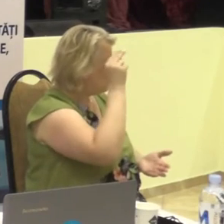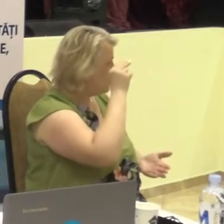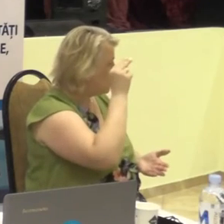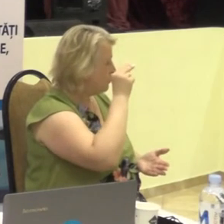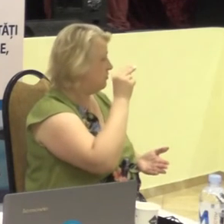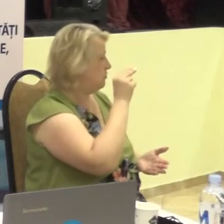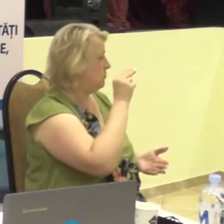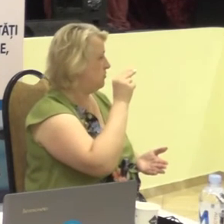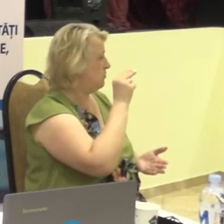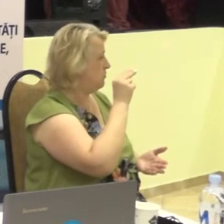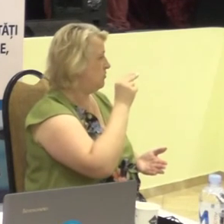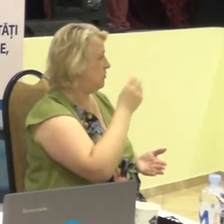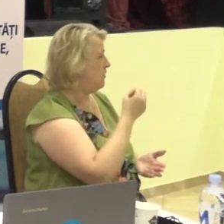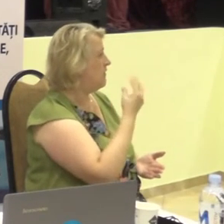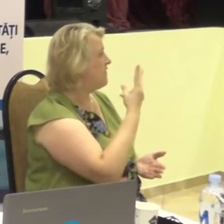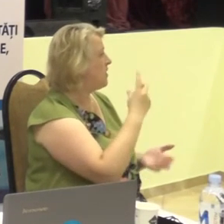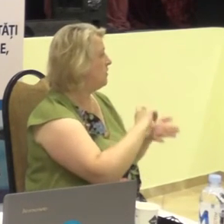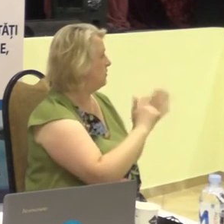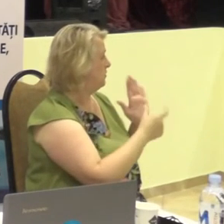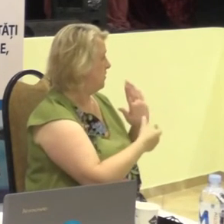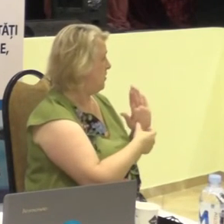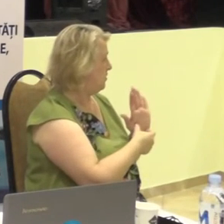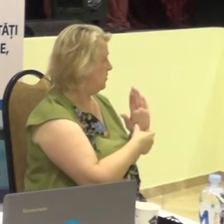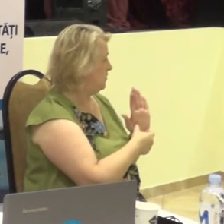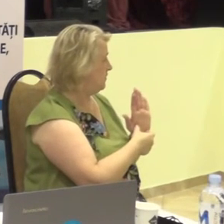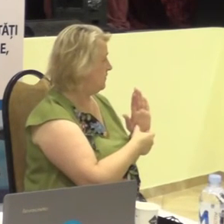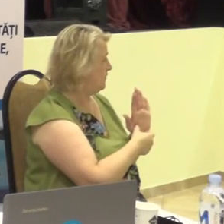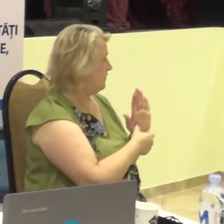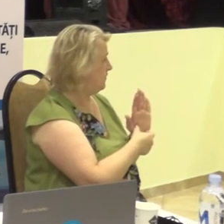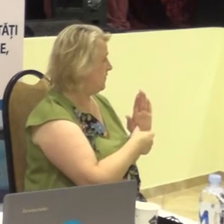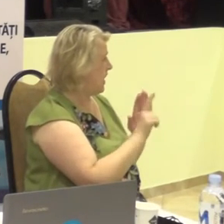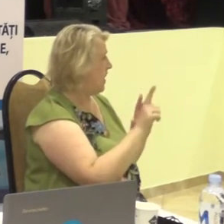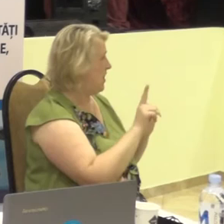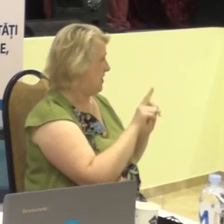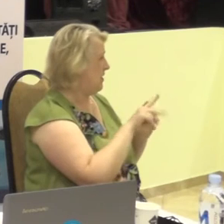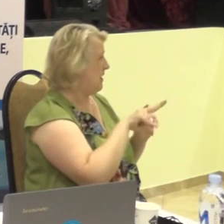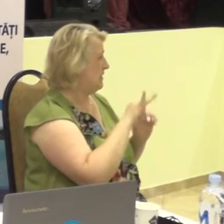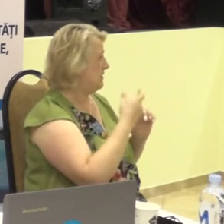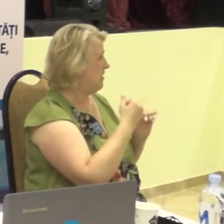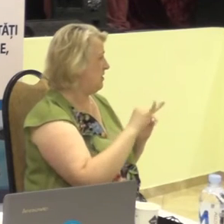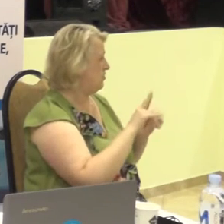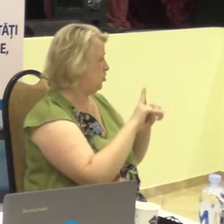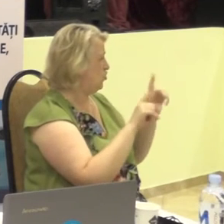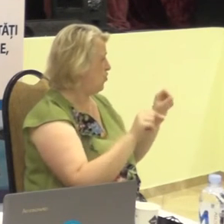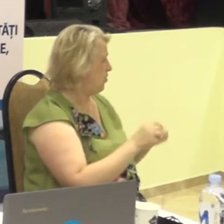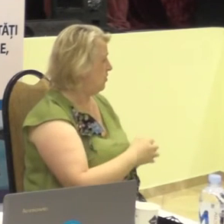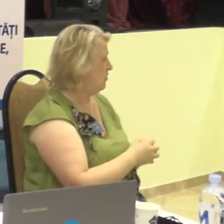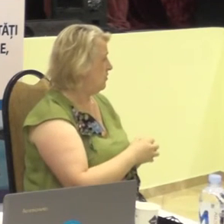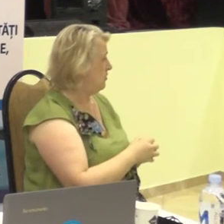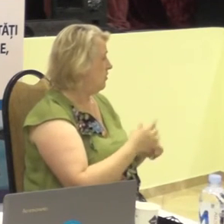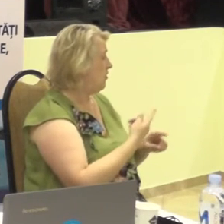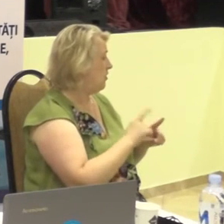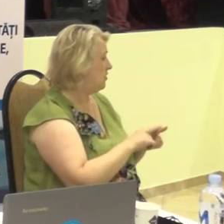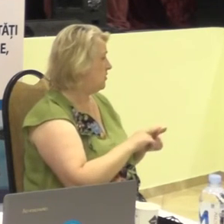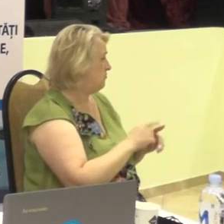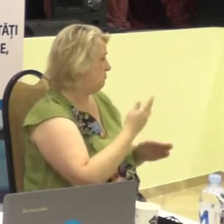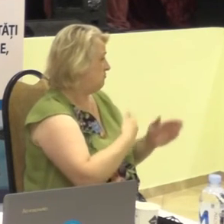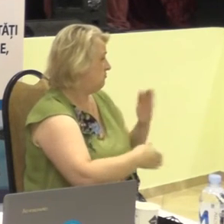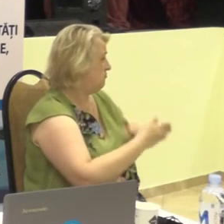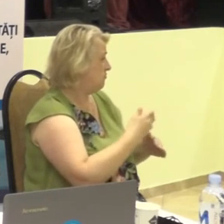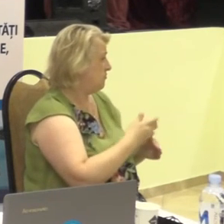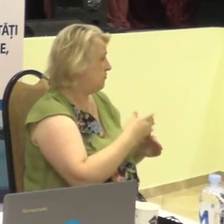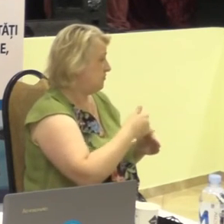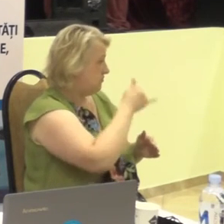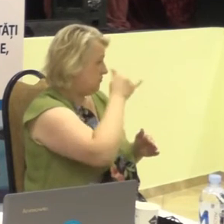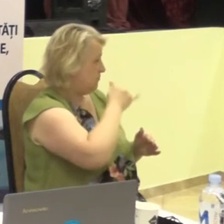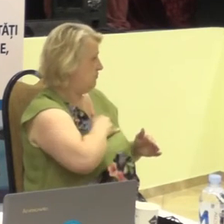să termină 12 clase liceale, la care persoana cu zăvântăți nu